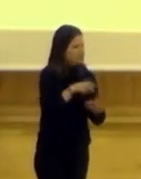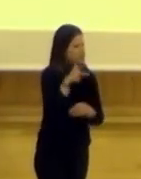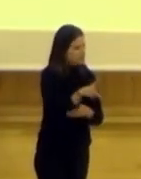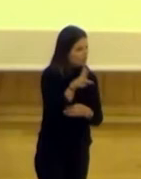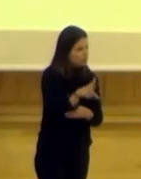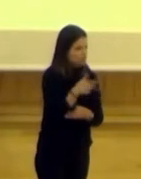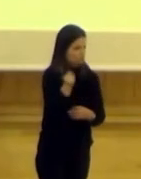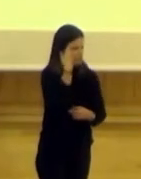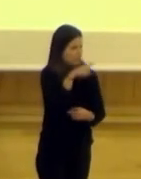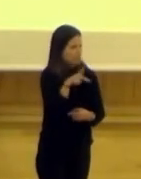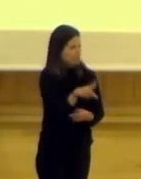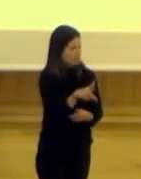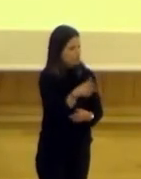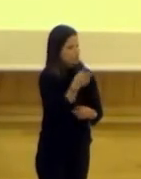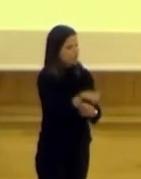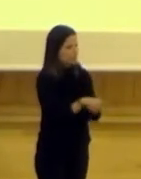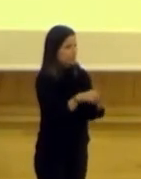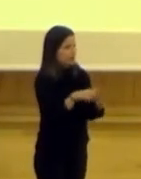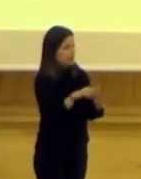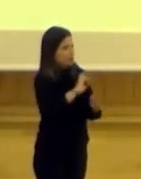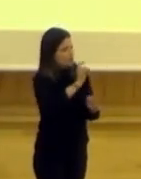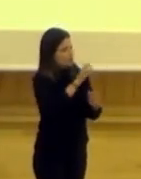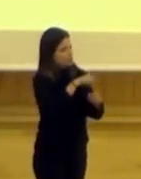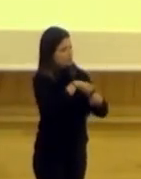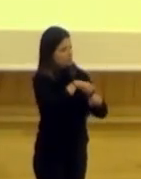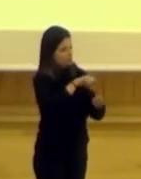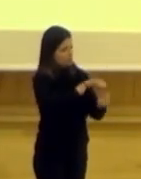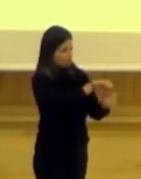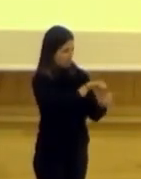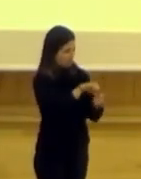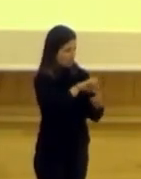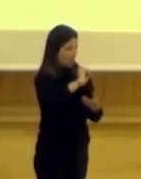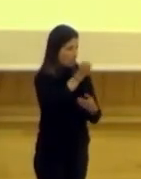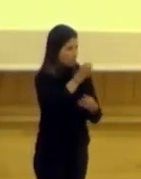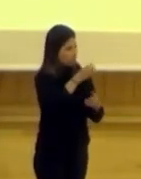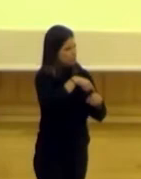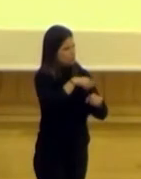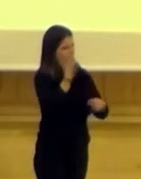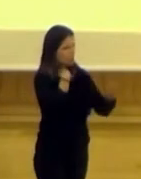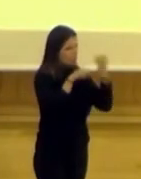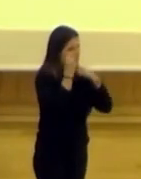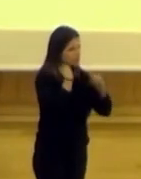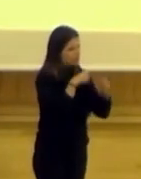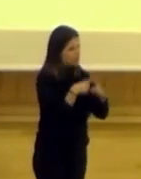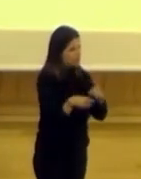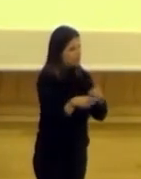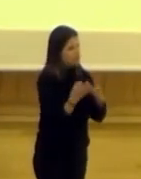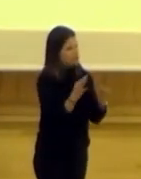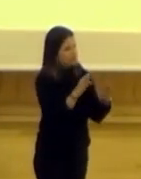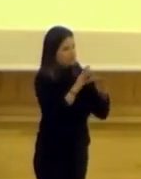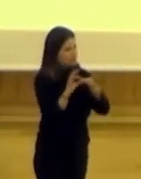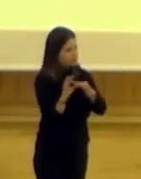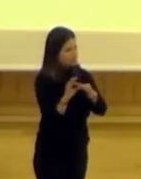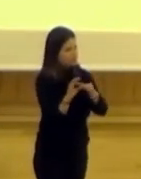es consciente de sus derechos, pero también está ese otro tipo de ciudadanía, ese otro tipo de patrón de comportamiento que tiene que ver